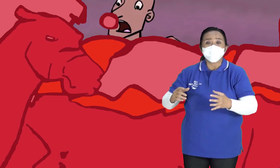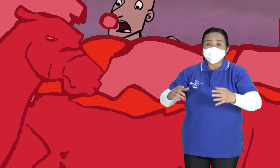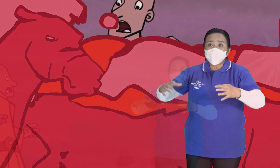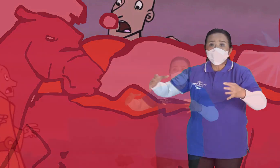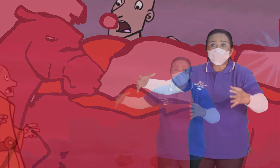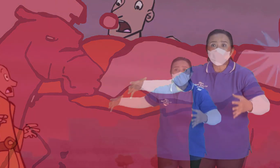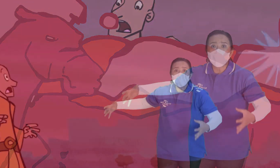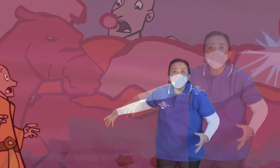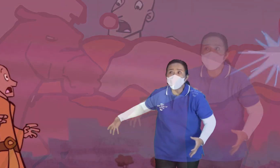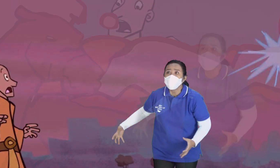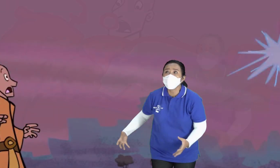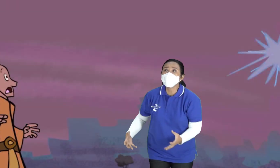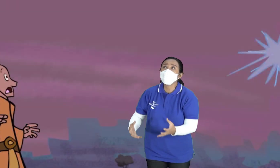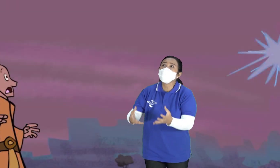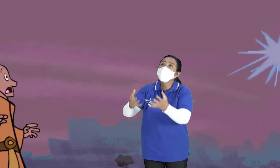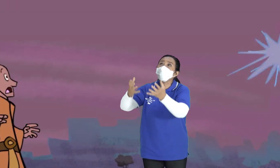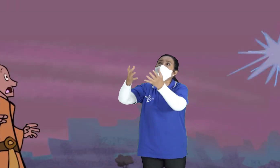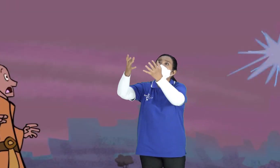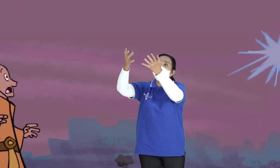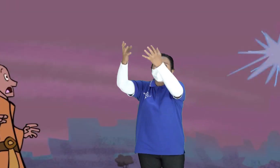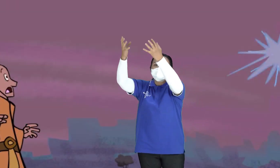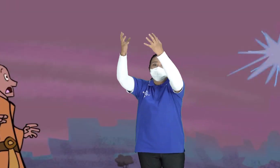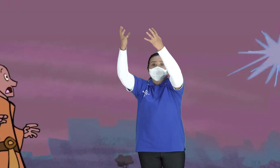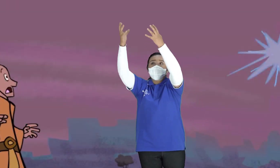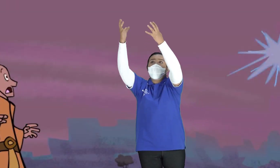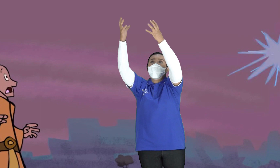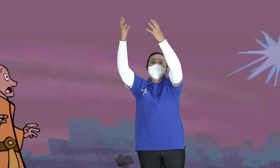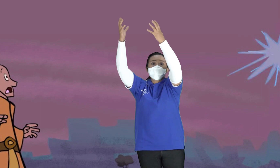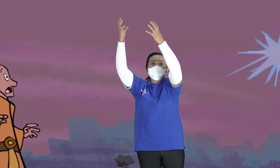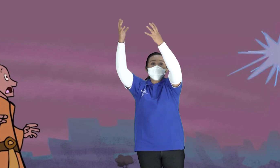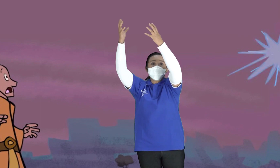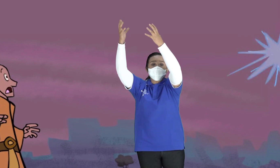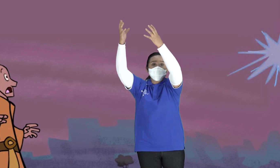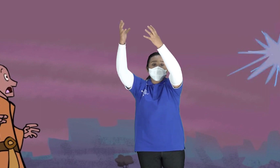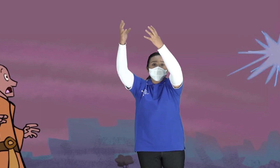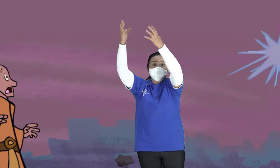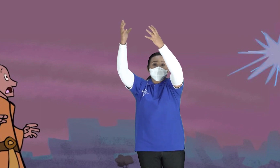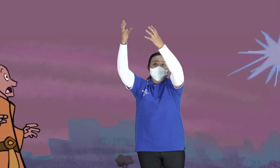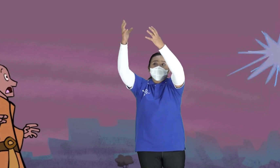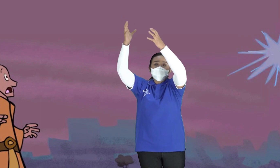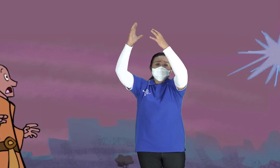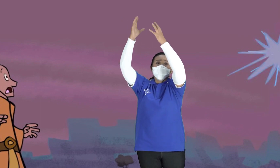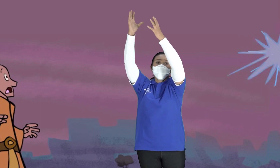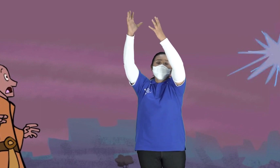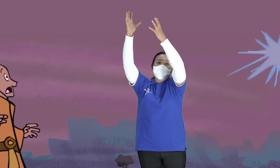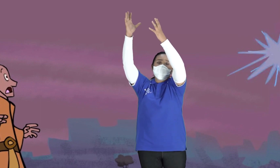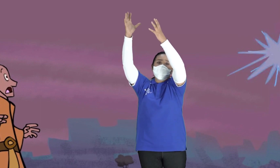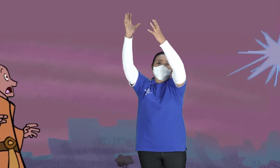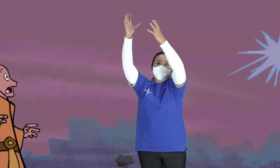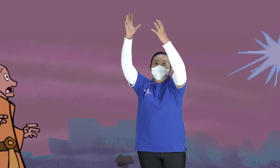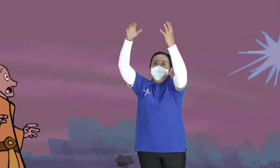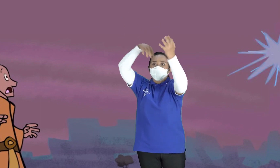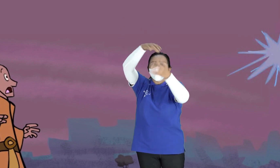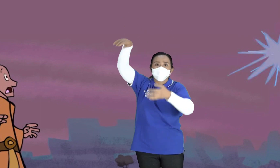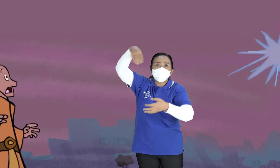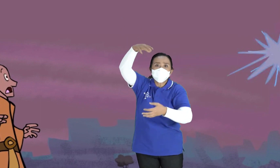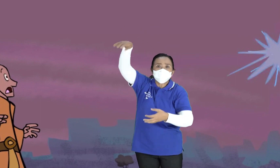juga Nabi Elia Mengangkatnya ke surga Ke langit Sampai Terus ya